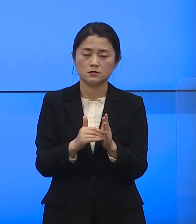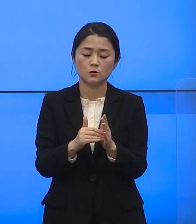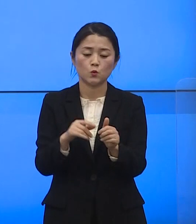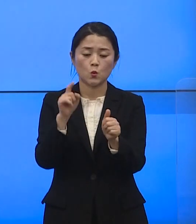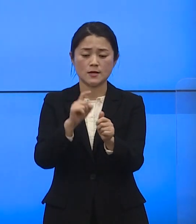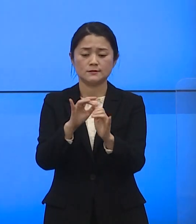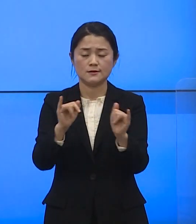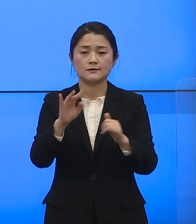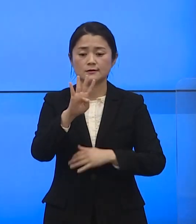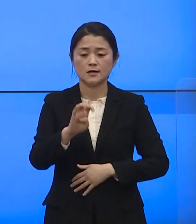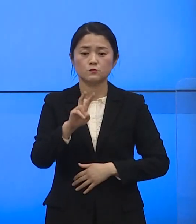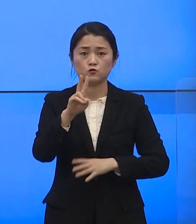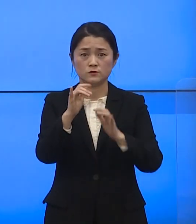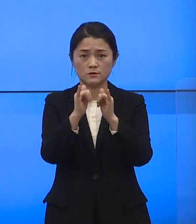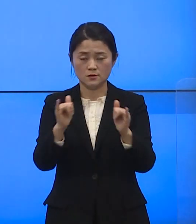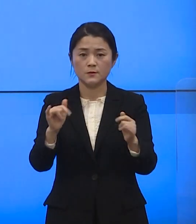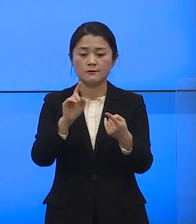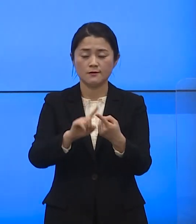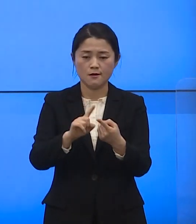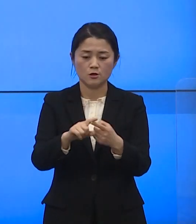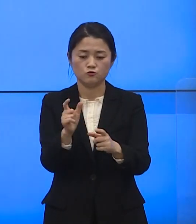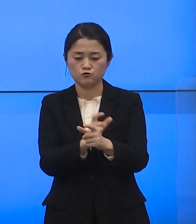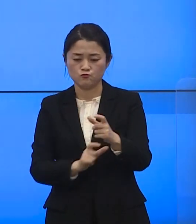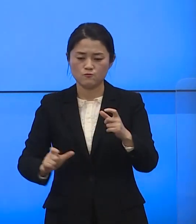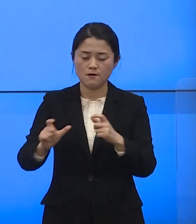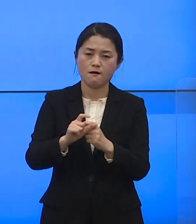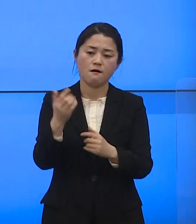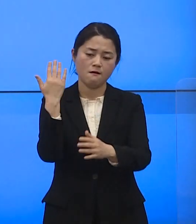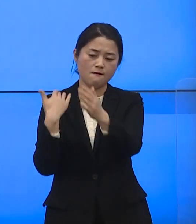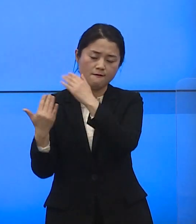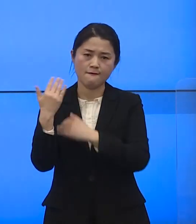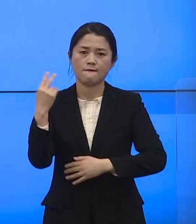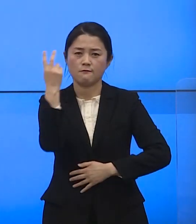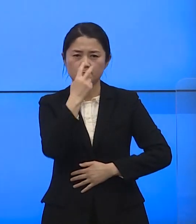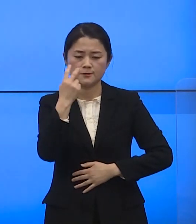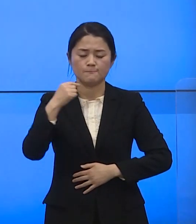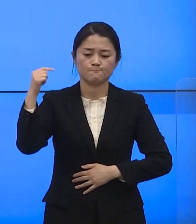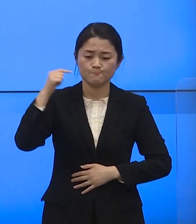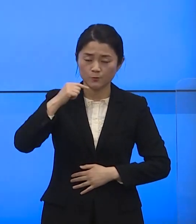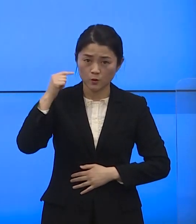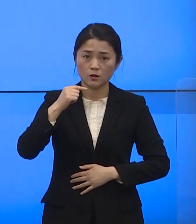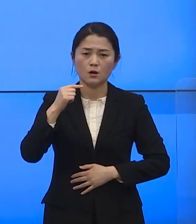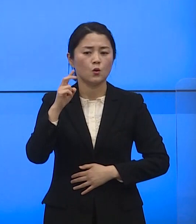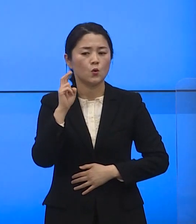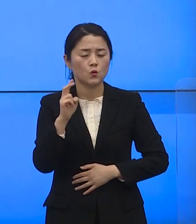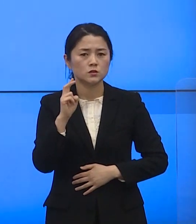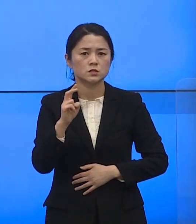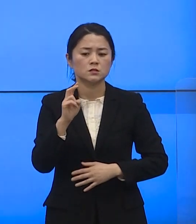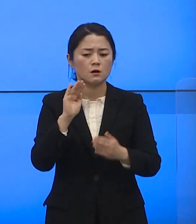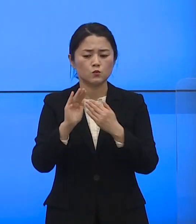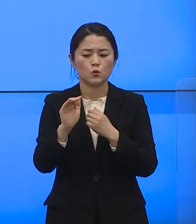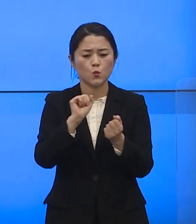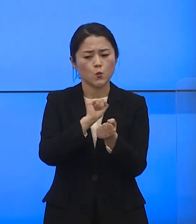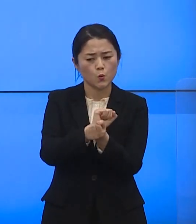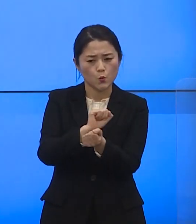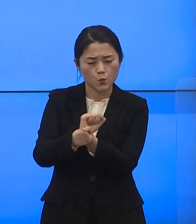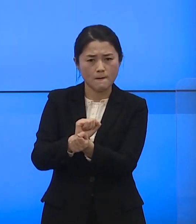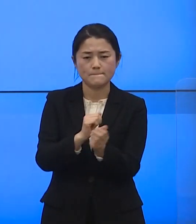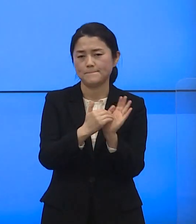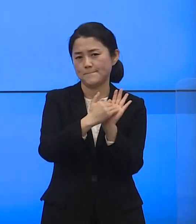42명에 대해서도 추가적으로 역각조사를 강화하여 호흡시설 감염을